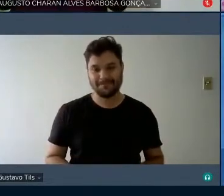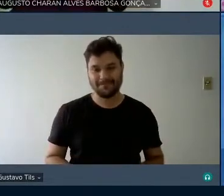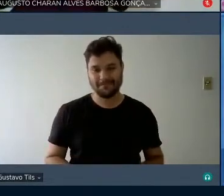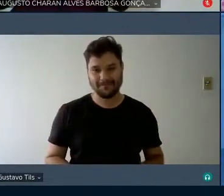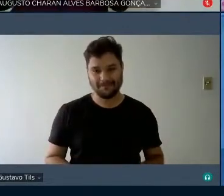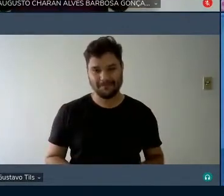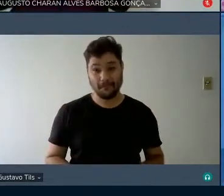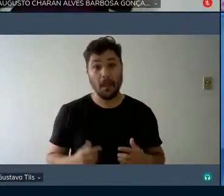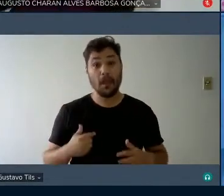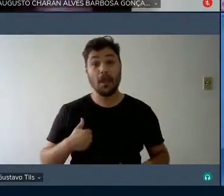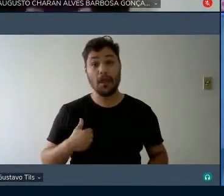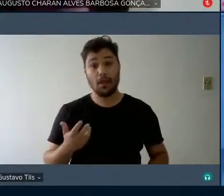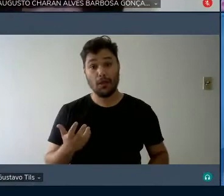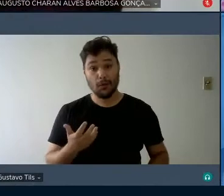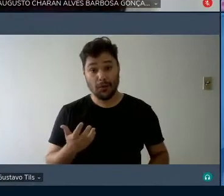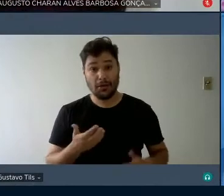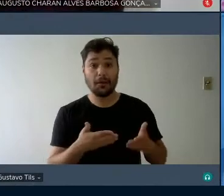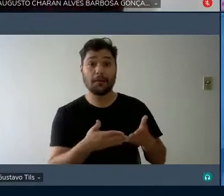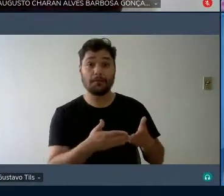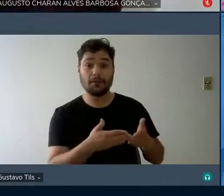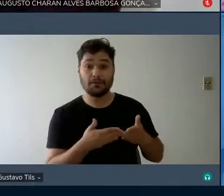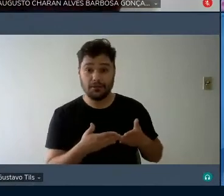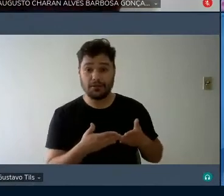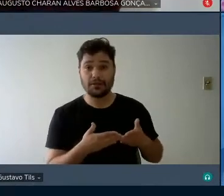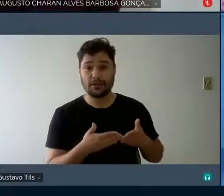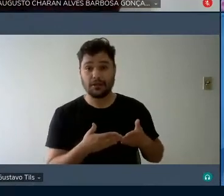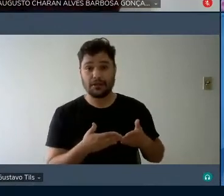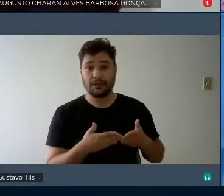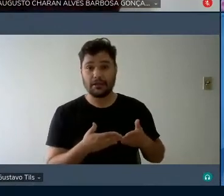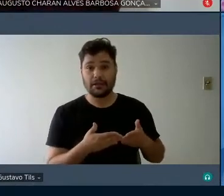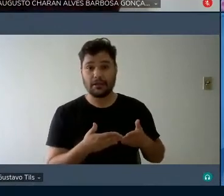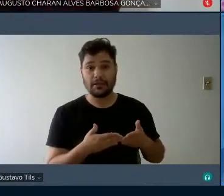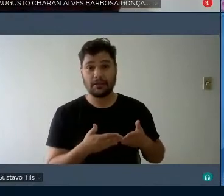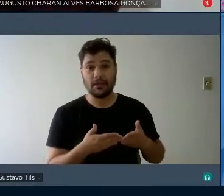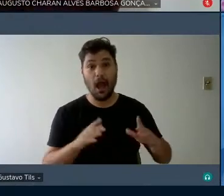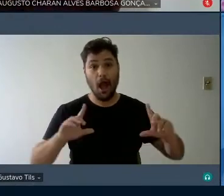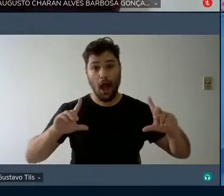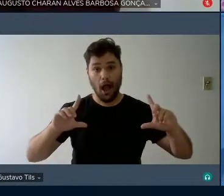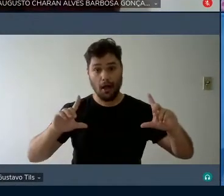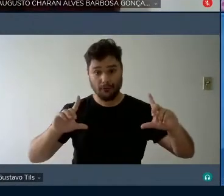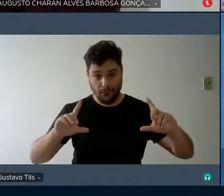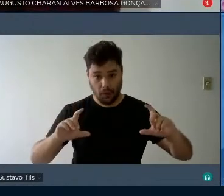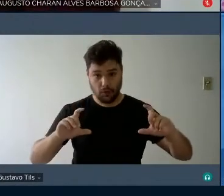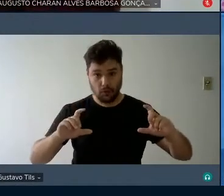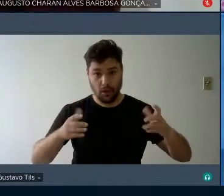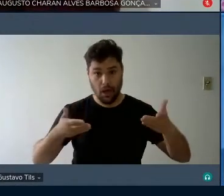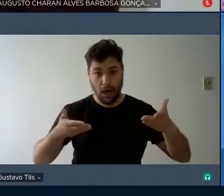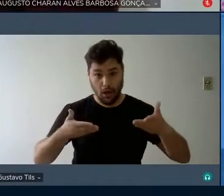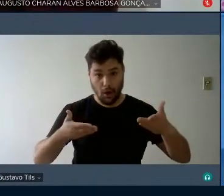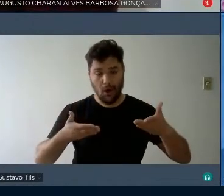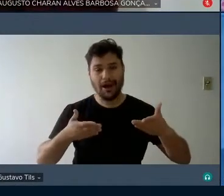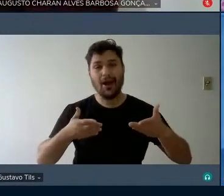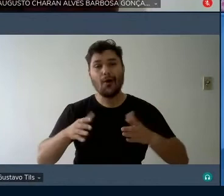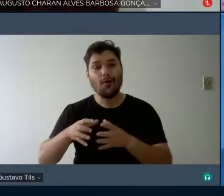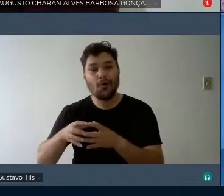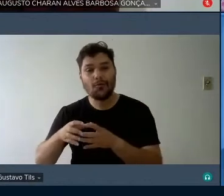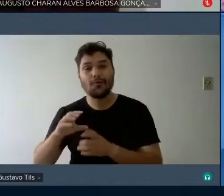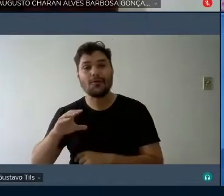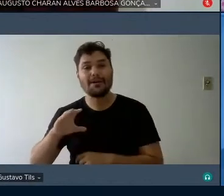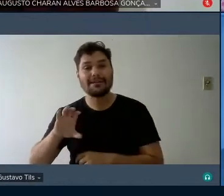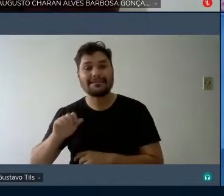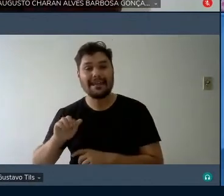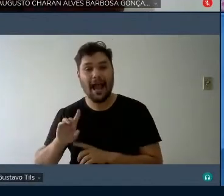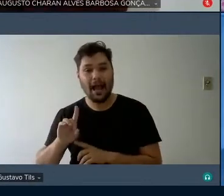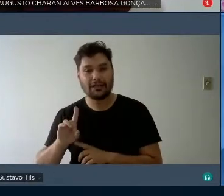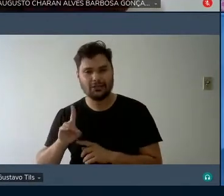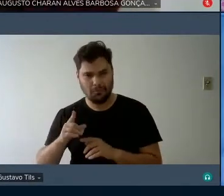eu queria solicitar a foto da equipe do SEAD da banca junto com Tati